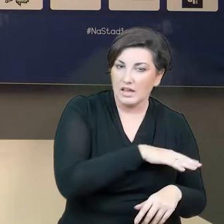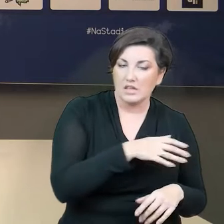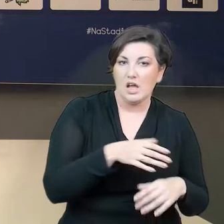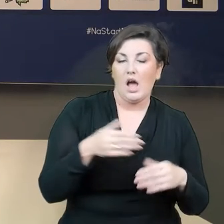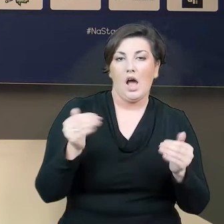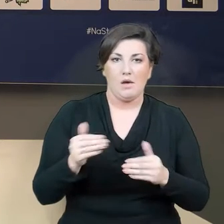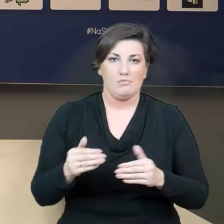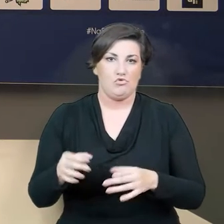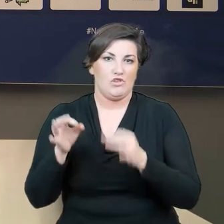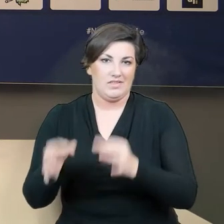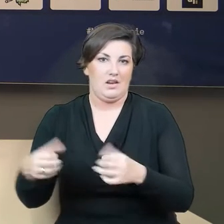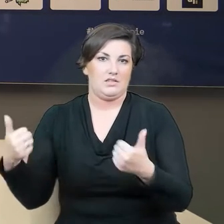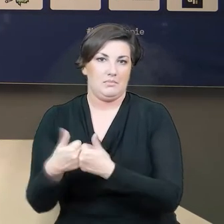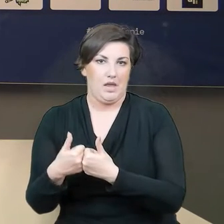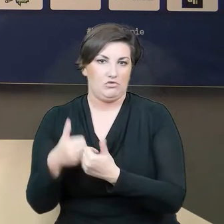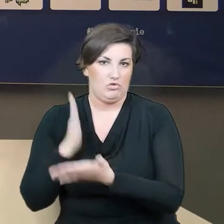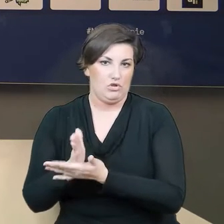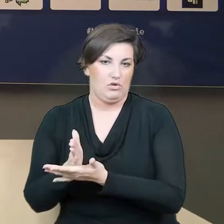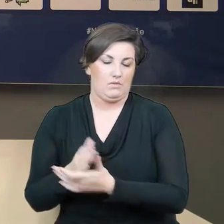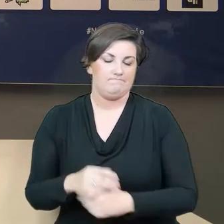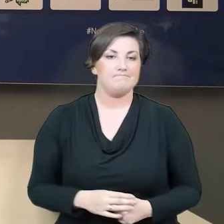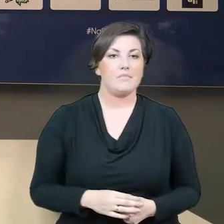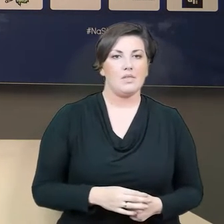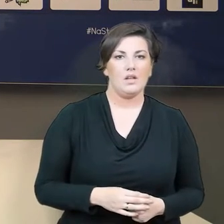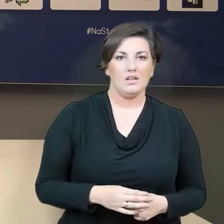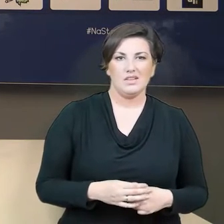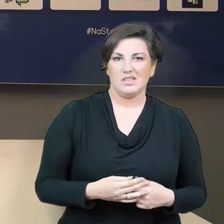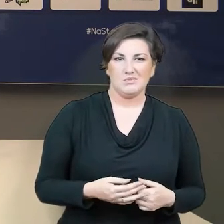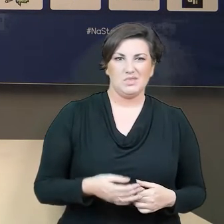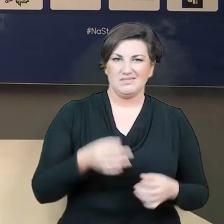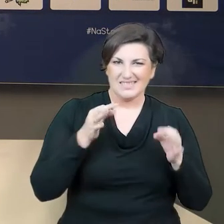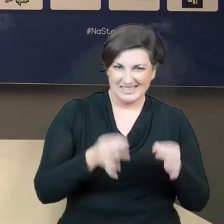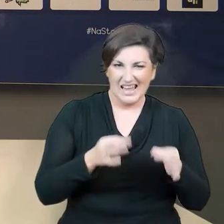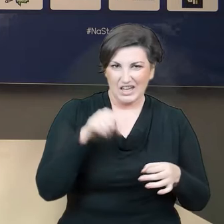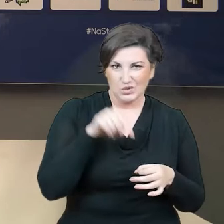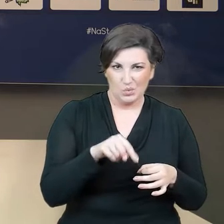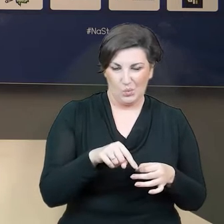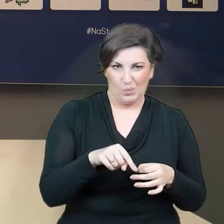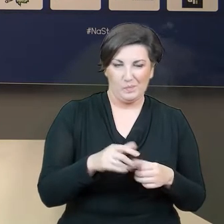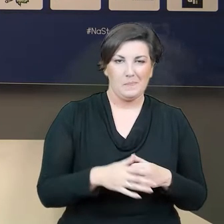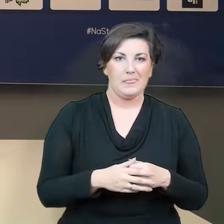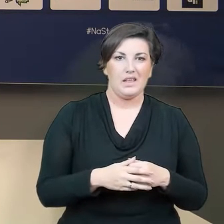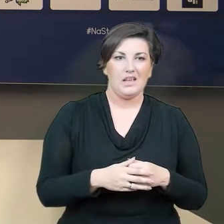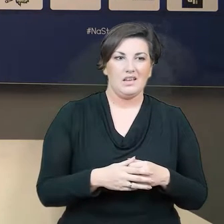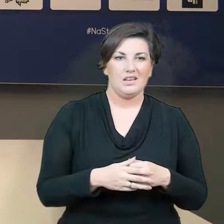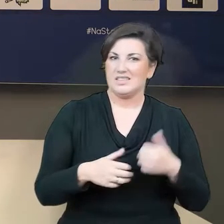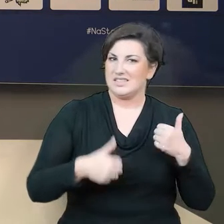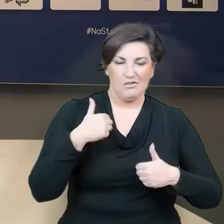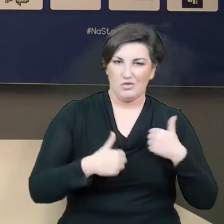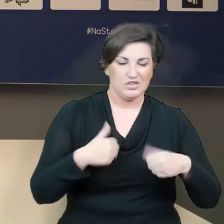realnie podchodzimy do sytuacji, która teraz jest u nas i zawodnicy też czują